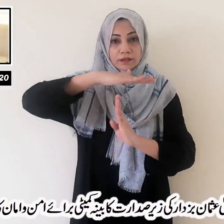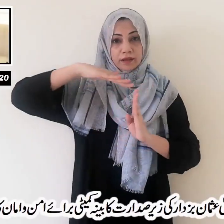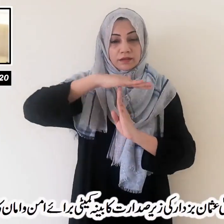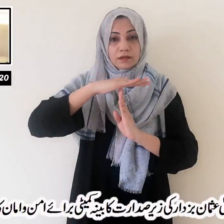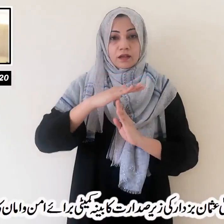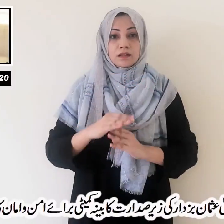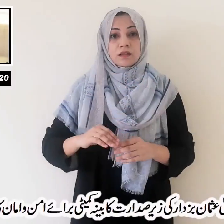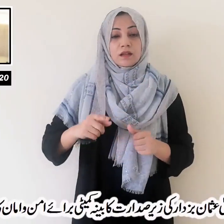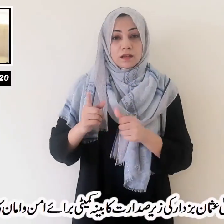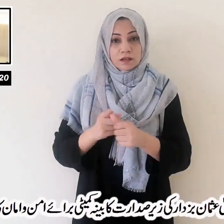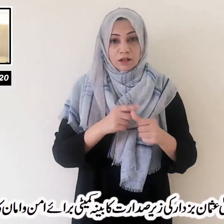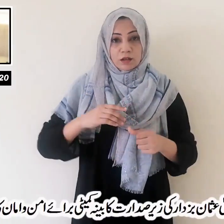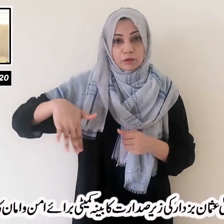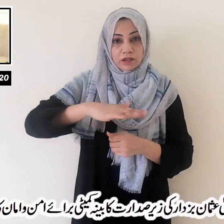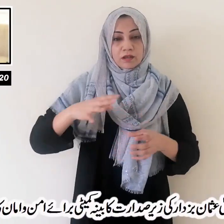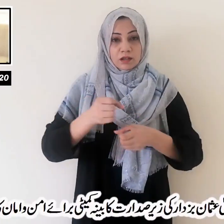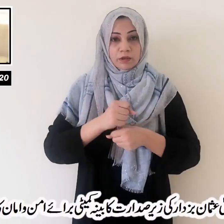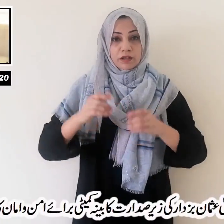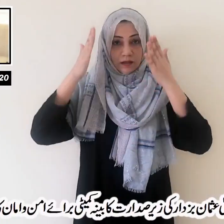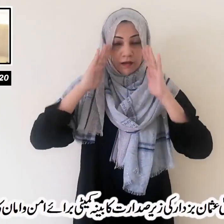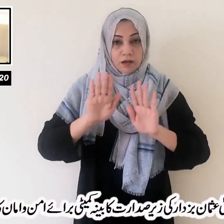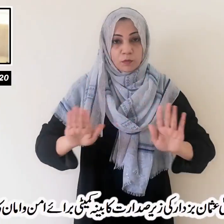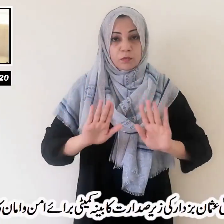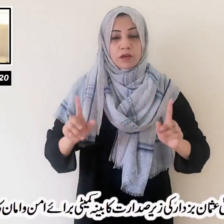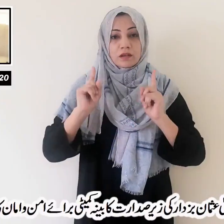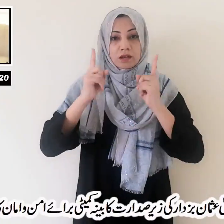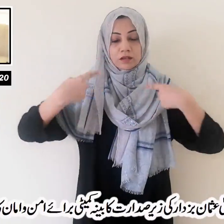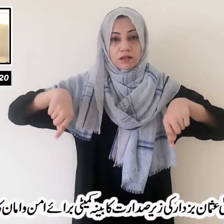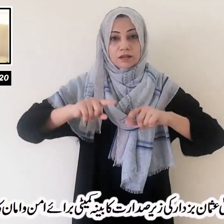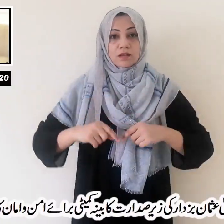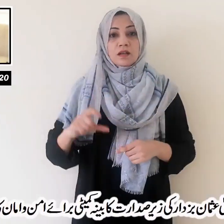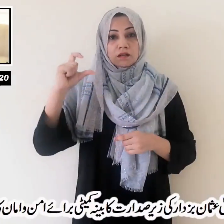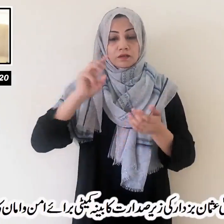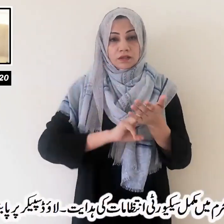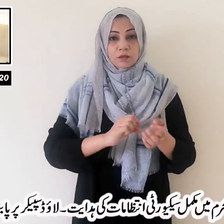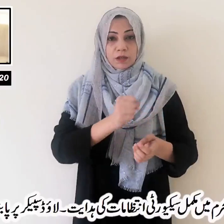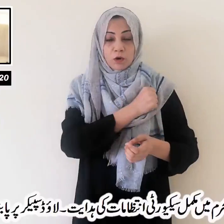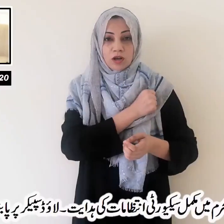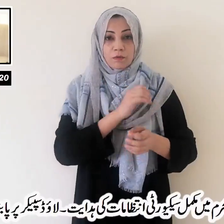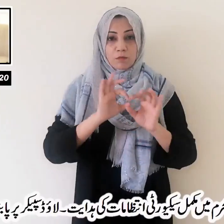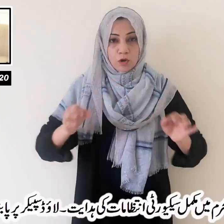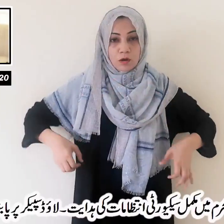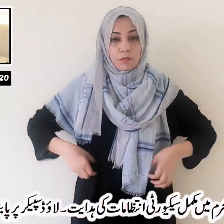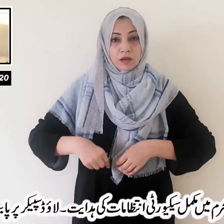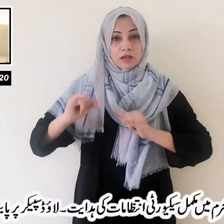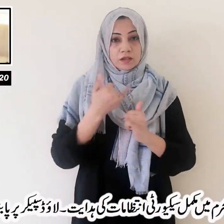کی زیر صدارت کابینا کمیٹی برائے امن و امان کا اجلاس وزیراعظم عمران کی محرم میں مکمل سیکیورٹی